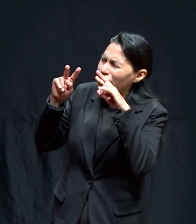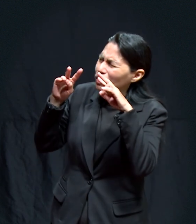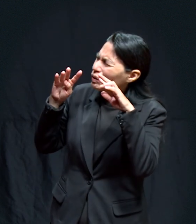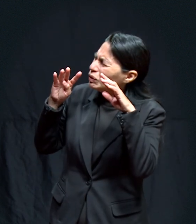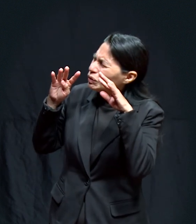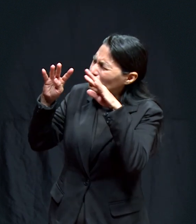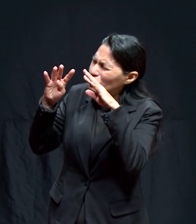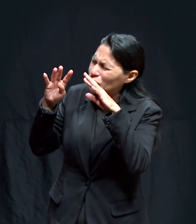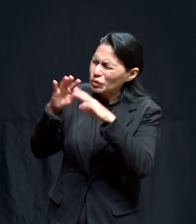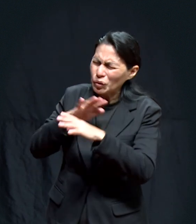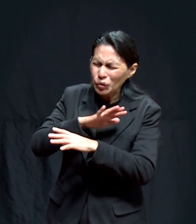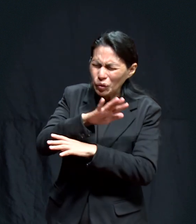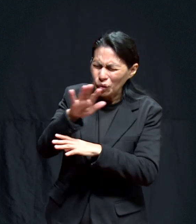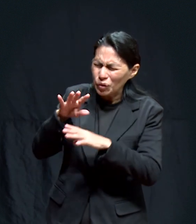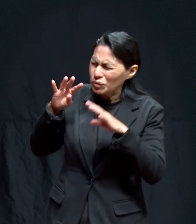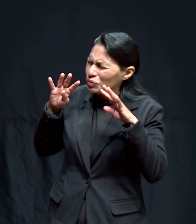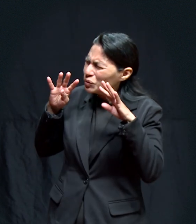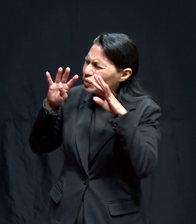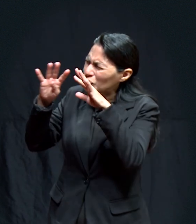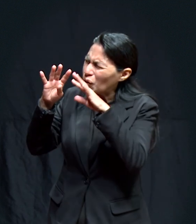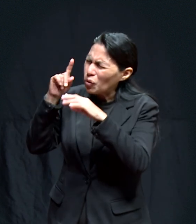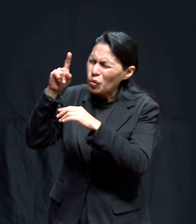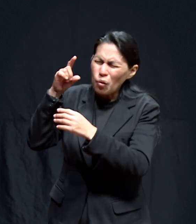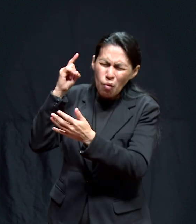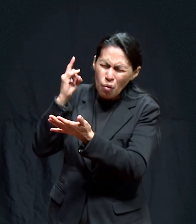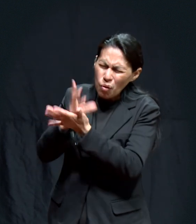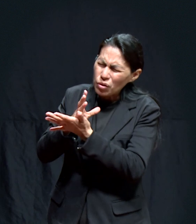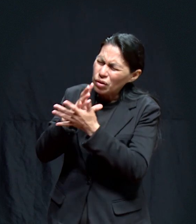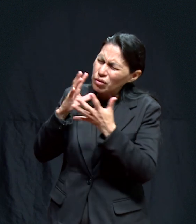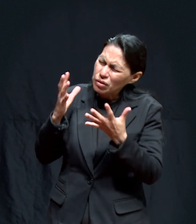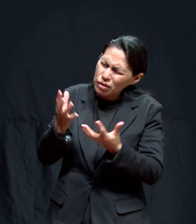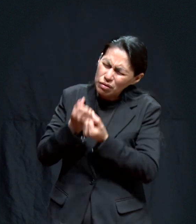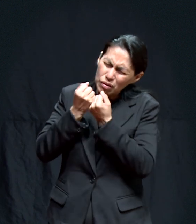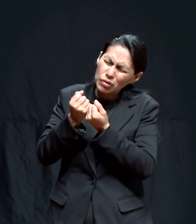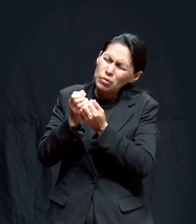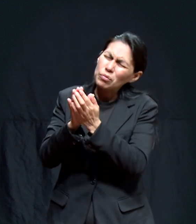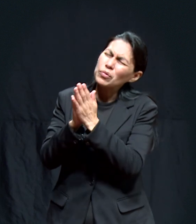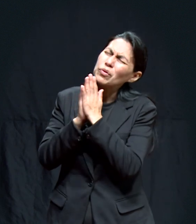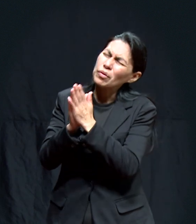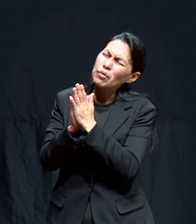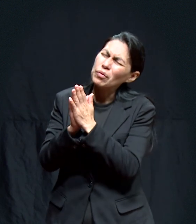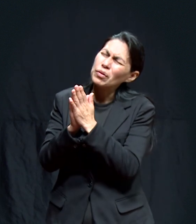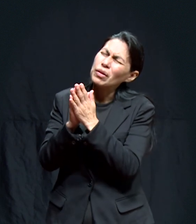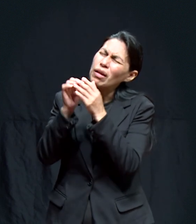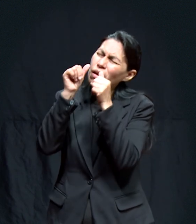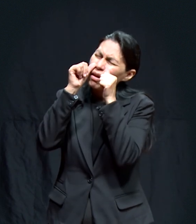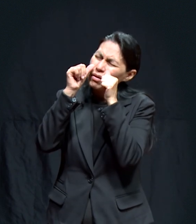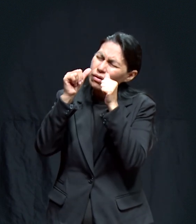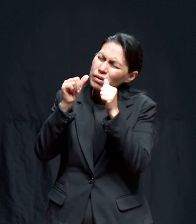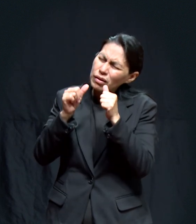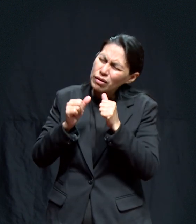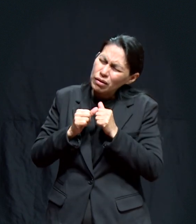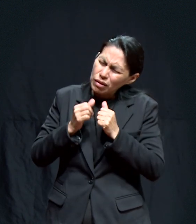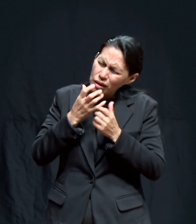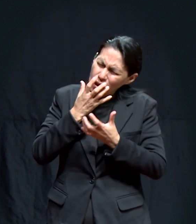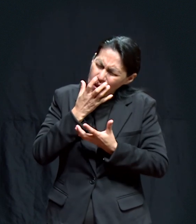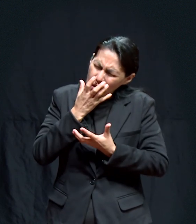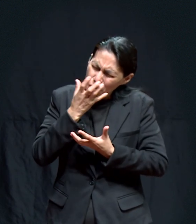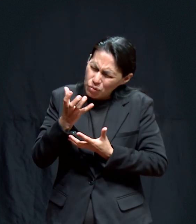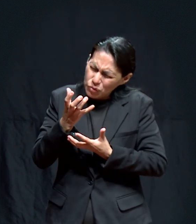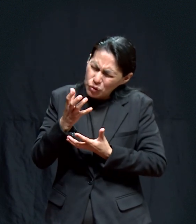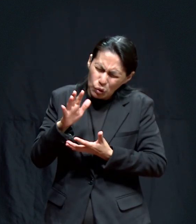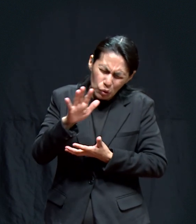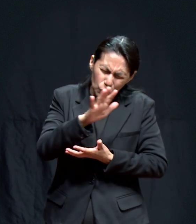Y salvador Y sustentador De nuestra vida Día a día Señor Oye nuestro clamor Perdona nuestras